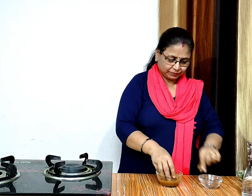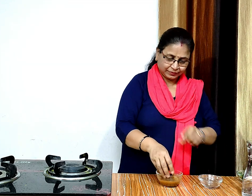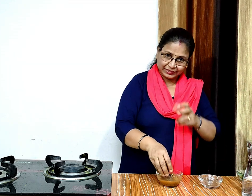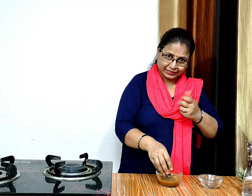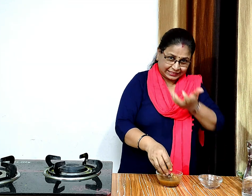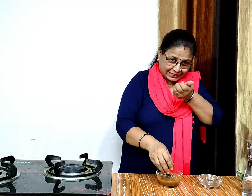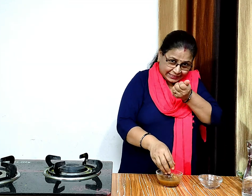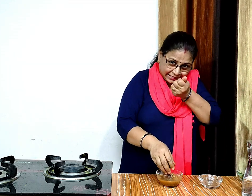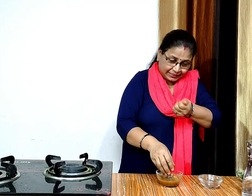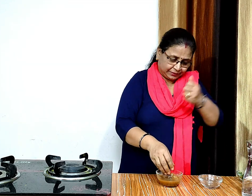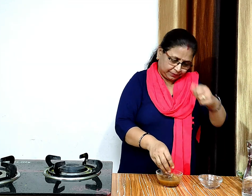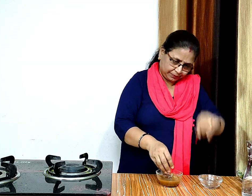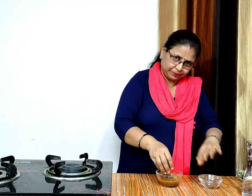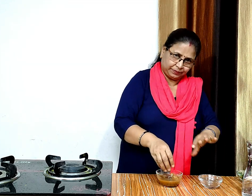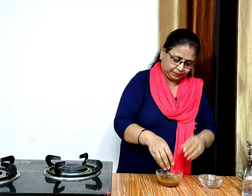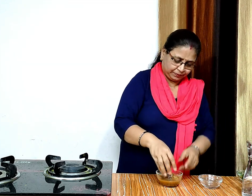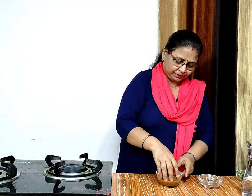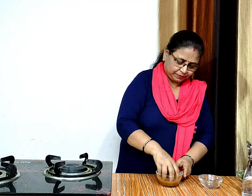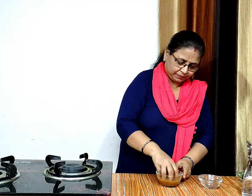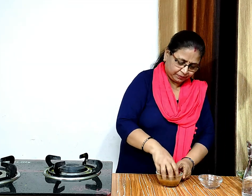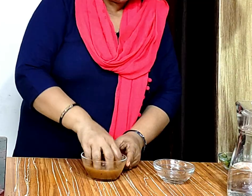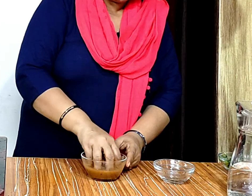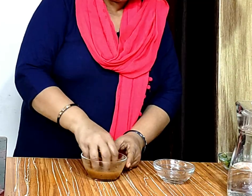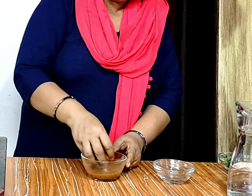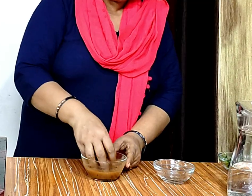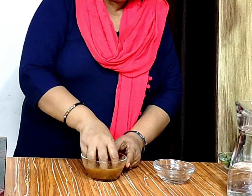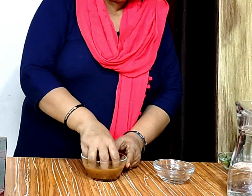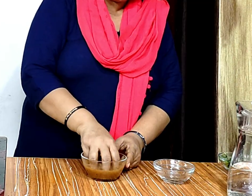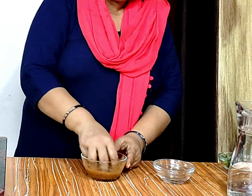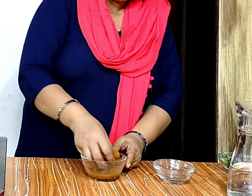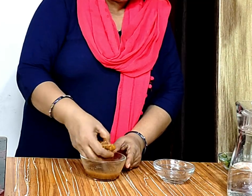इसका सारा रस निकल गया है अब इमली को निकाल लेंगे